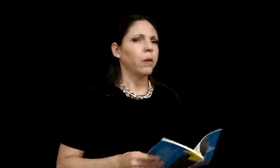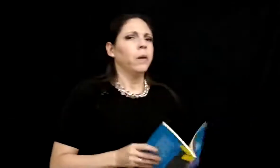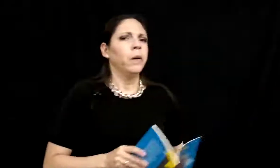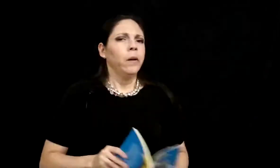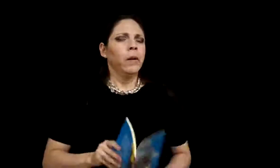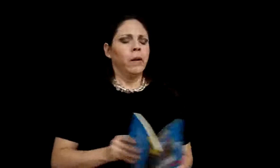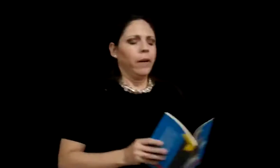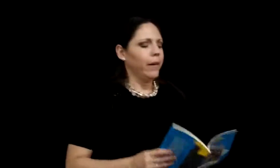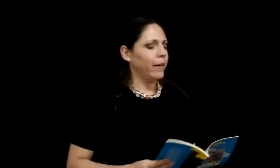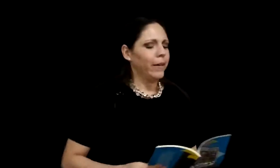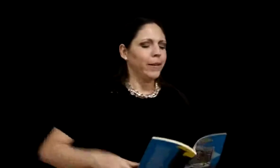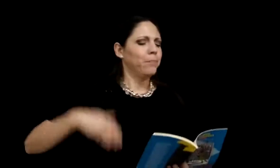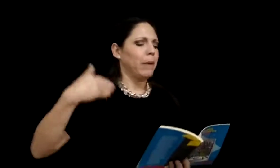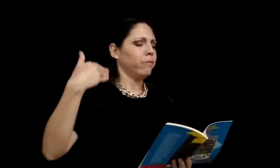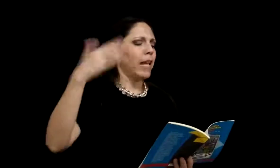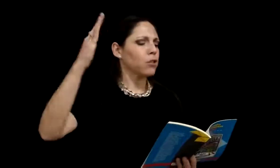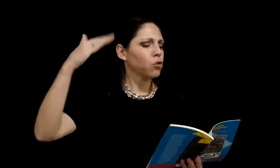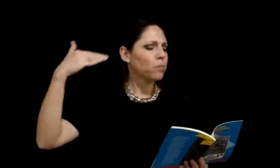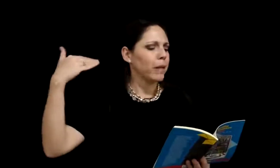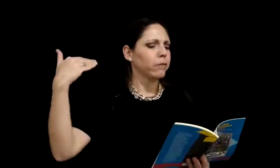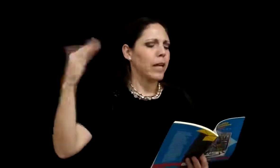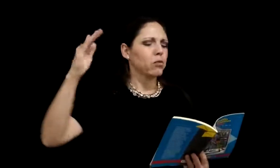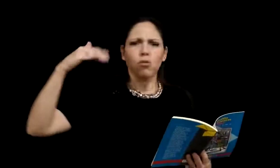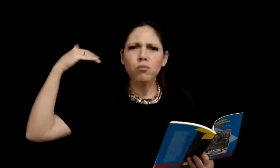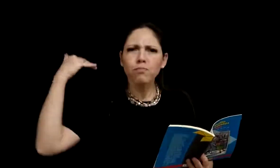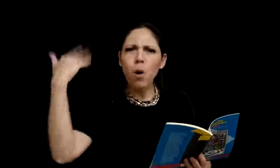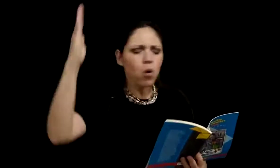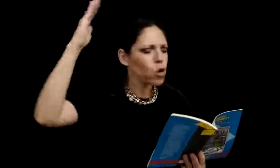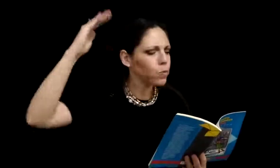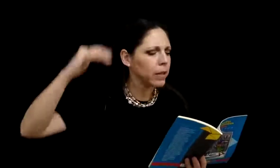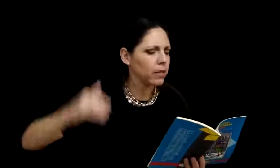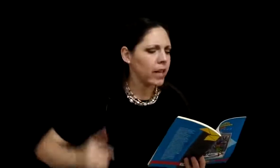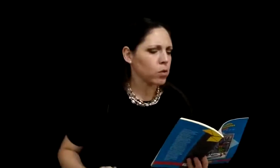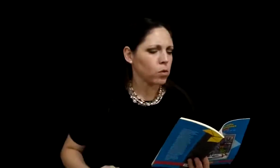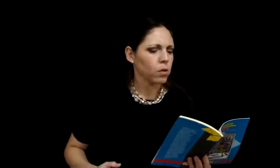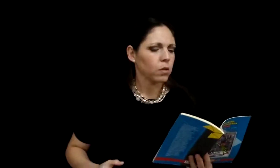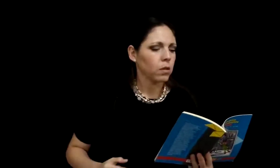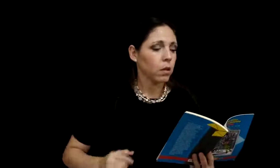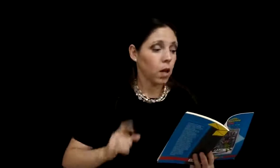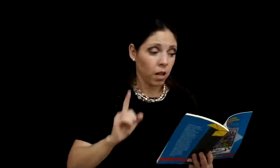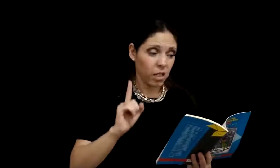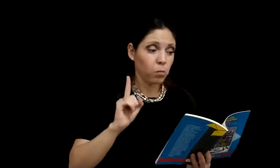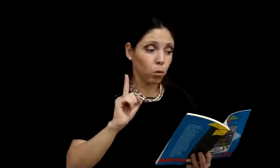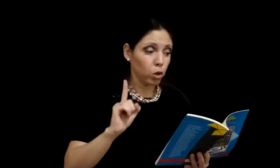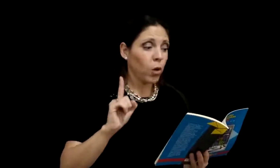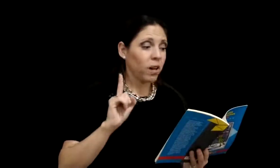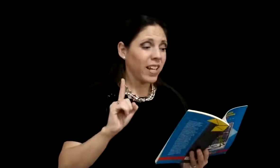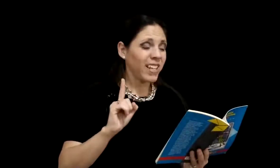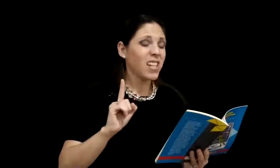Ah, pretextos, pretextos, puros pretextos, respondió el rey